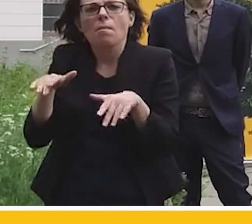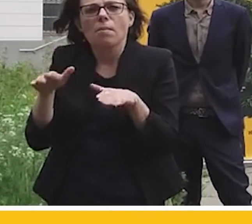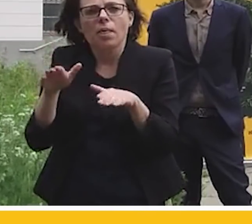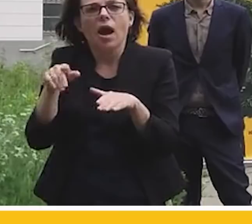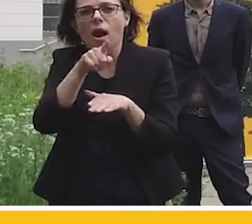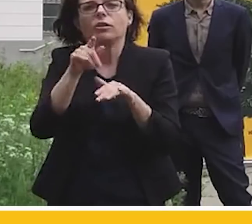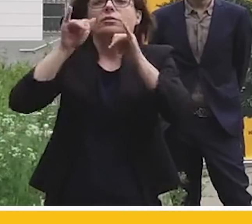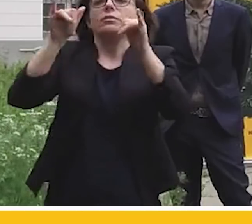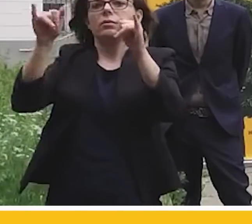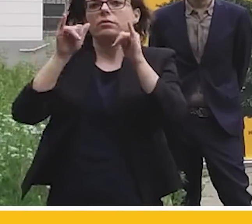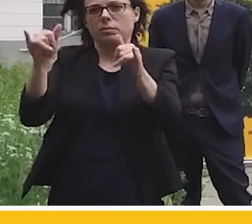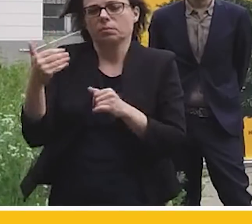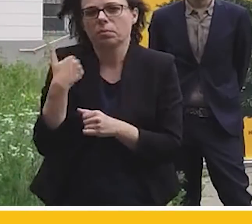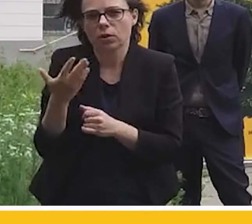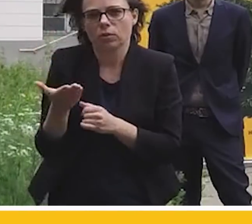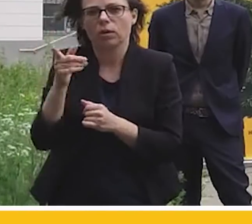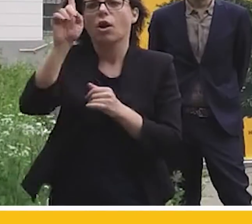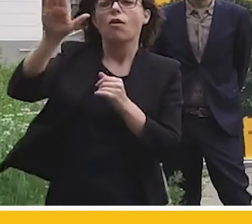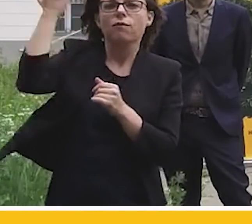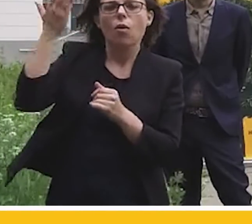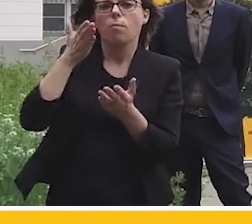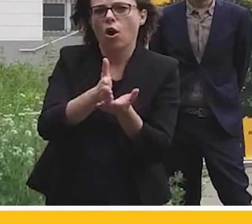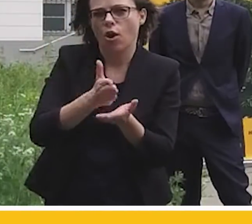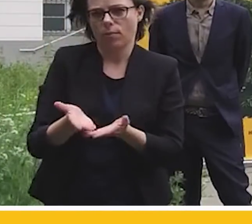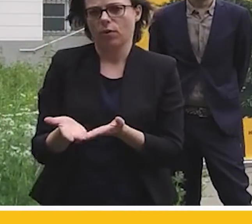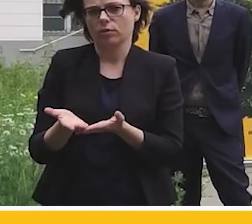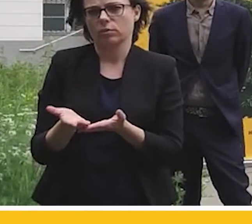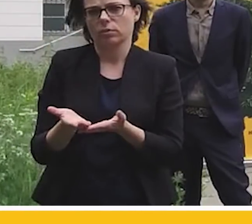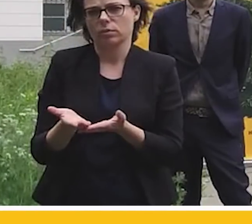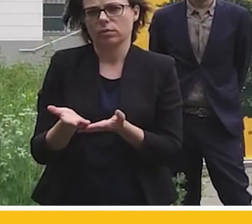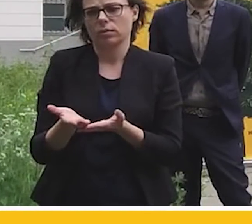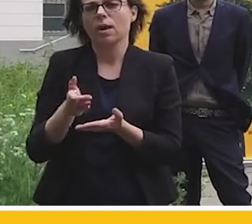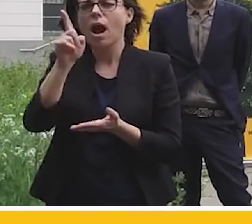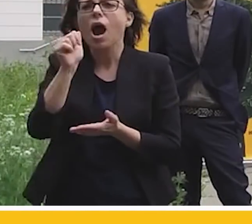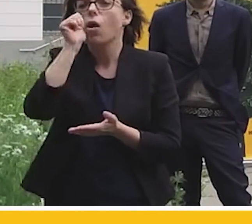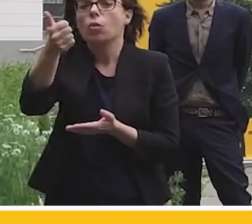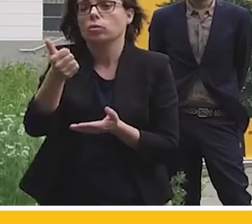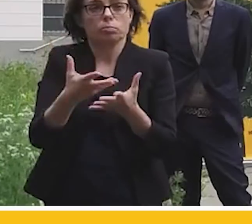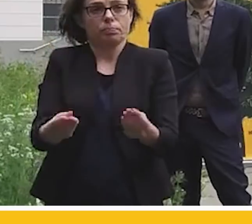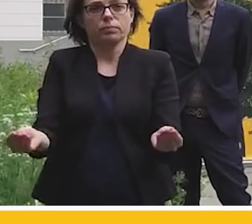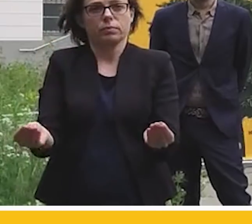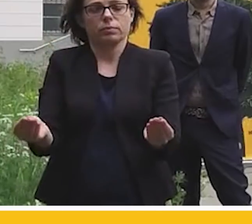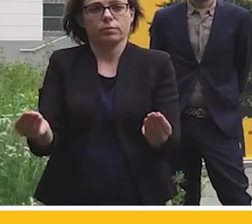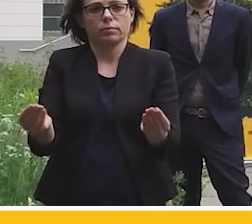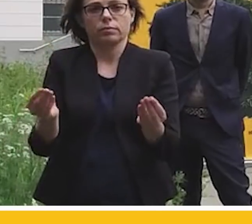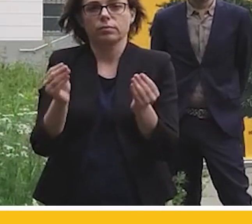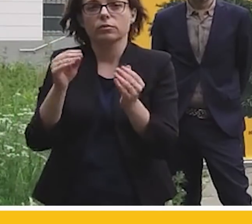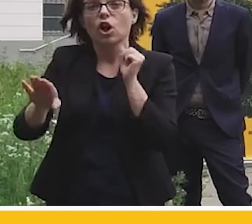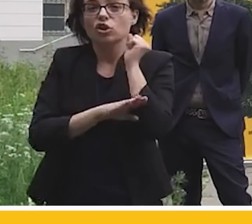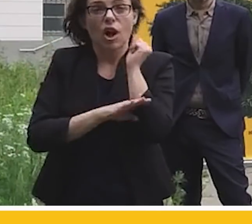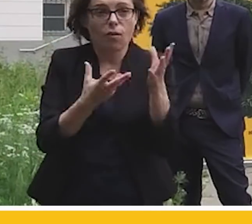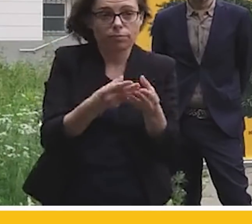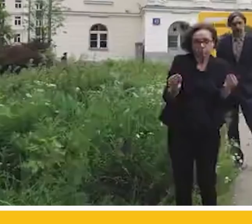krzyczały, wzywając pomocy. Następnego dnia zniknęły i pisklęta, i drzewo.